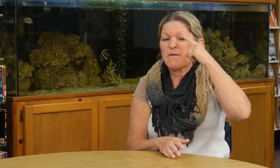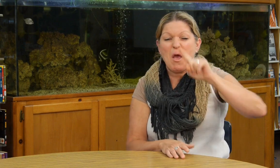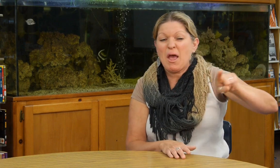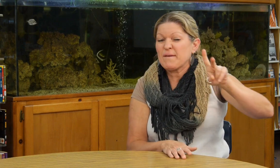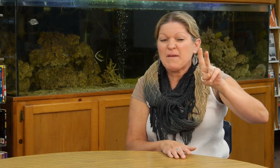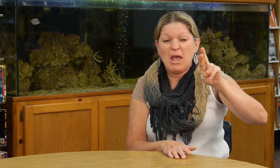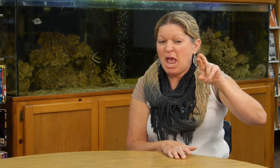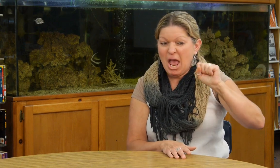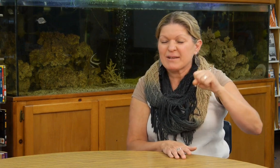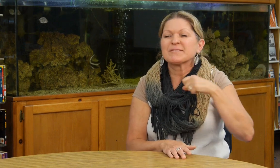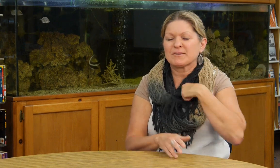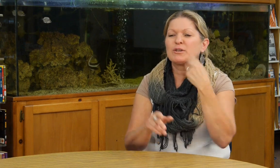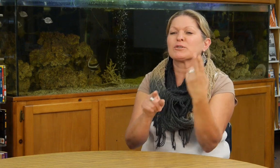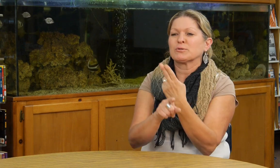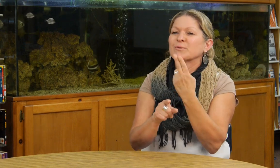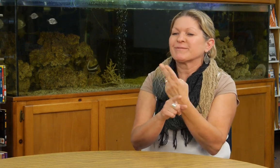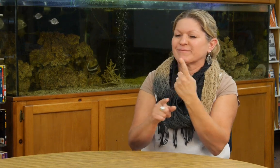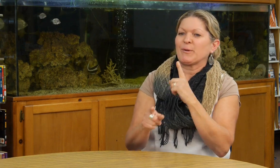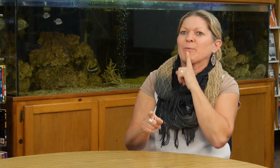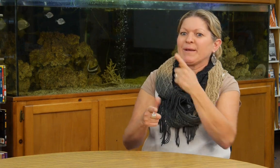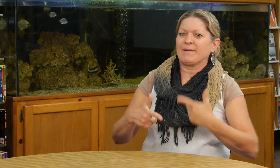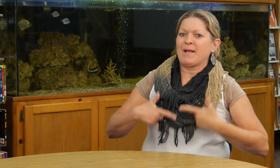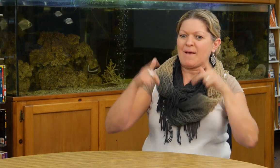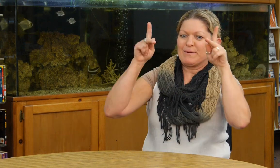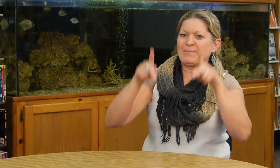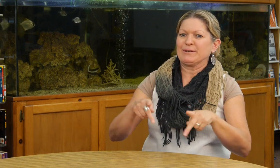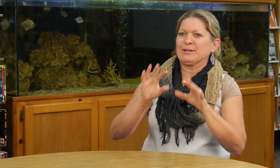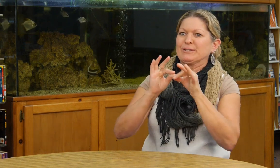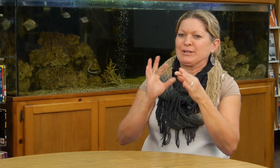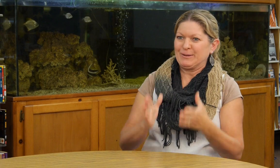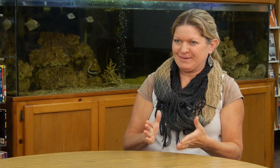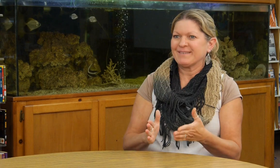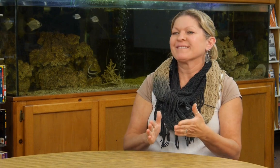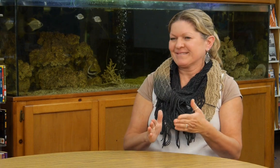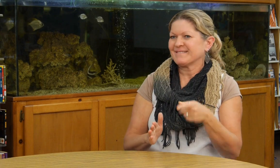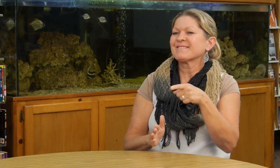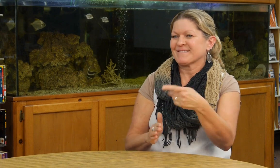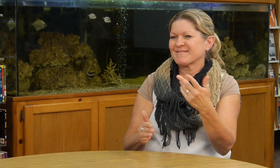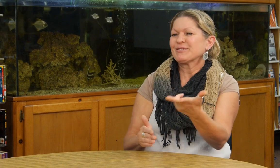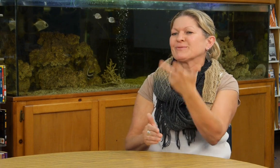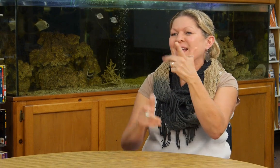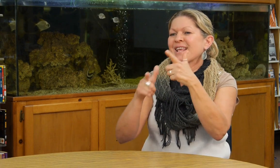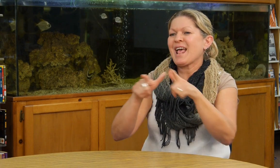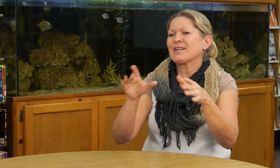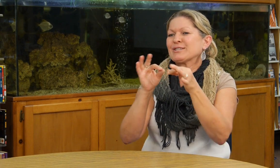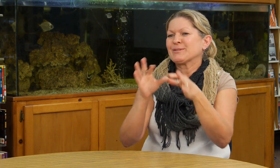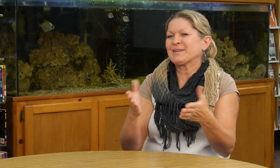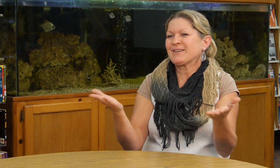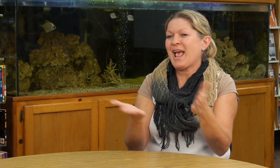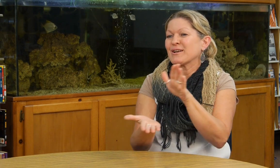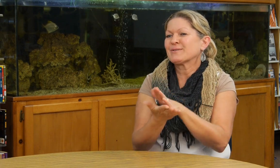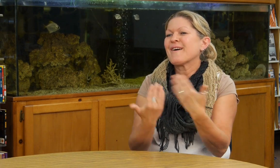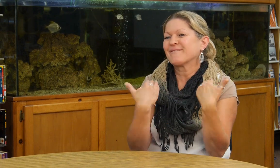No solamente a través del sistema de interpretación por vídeo, sino también aquí en la escuela, en persona. Tenemos